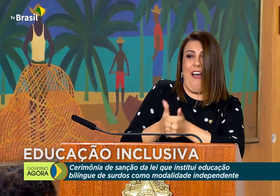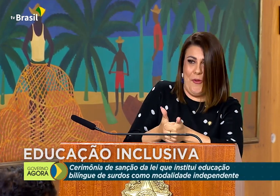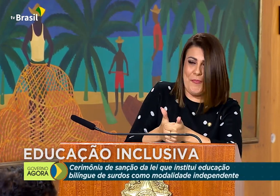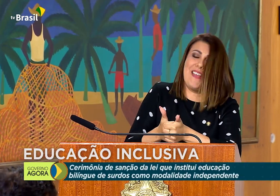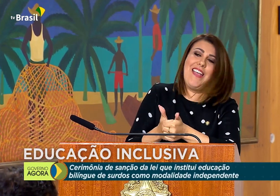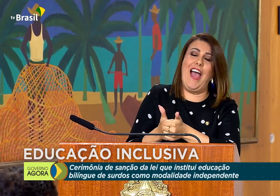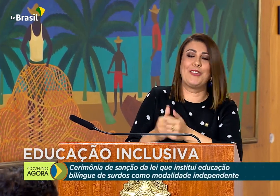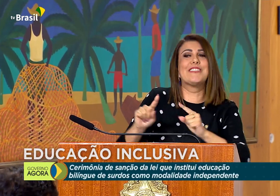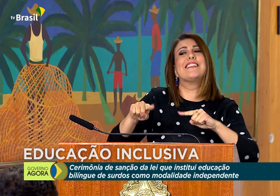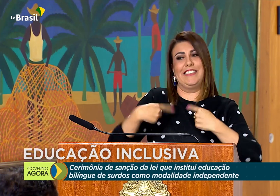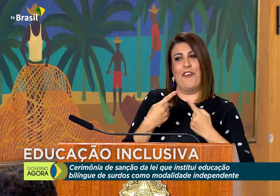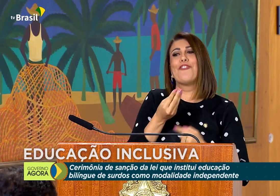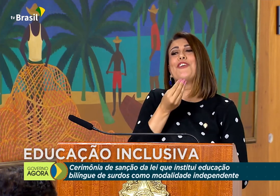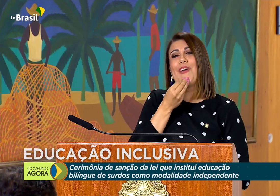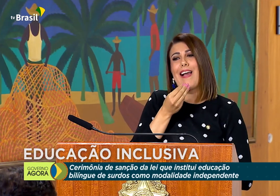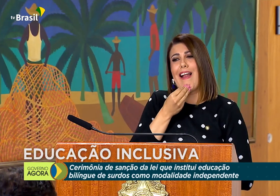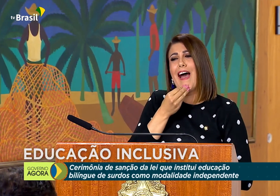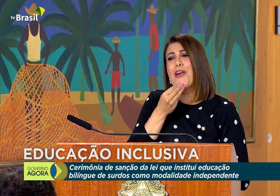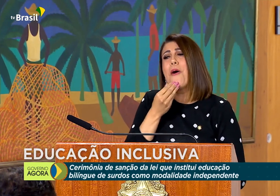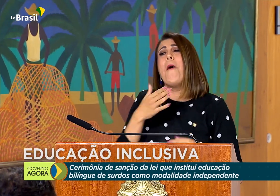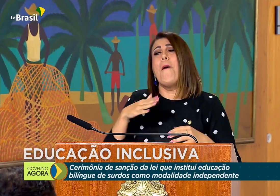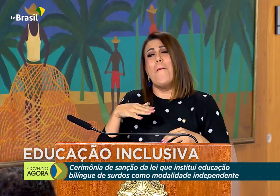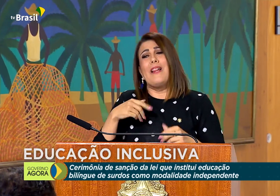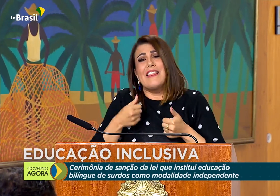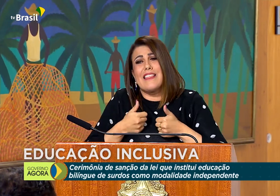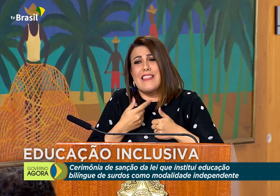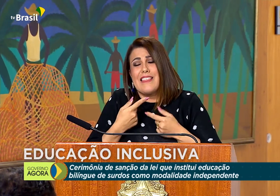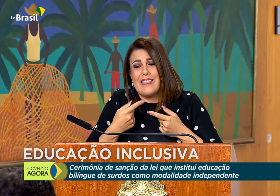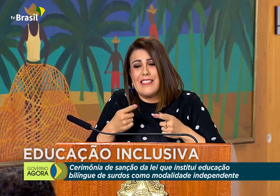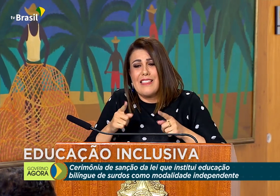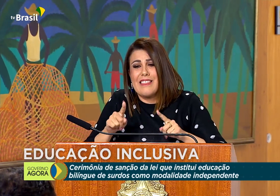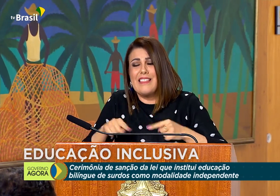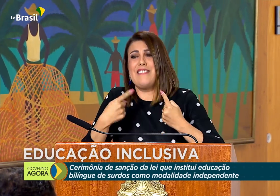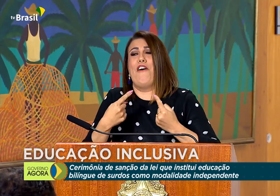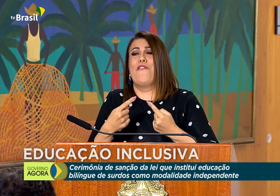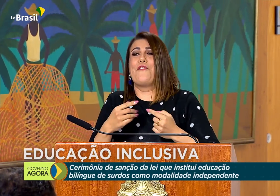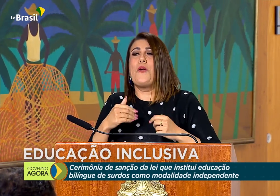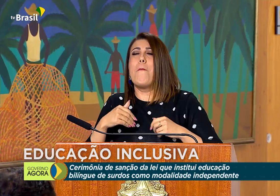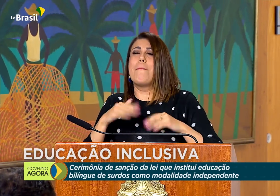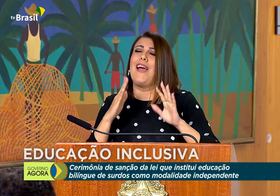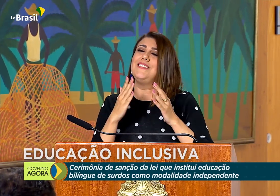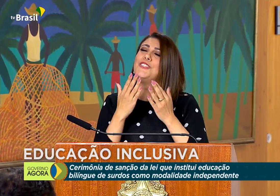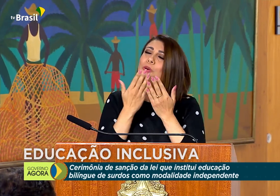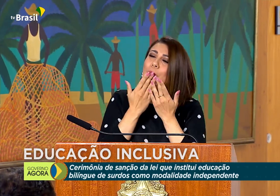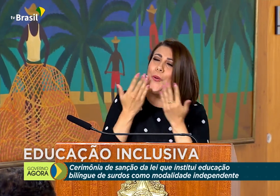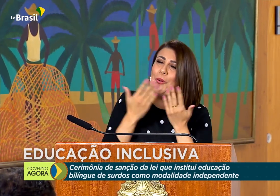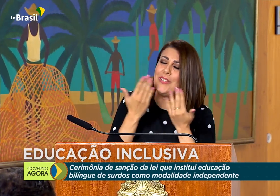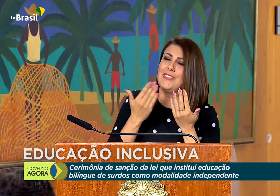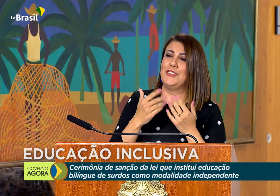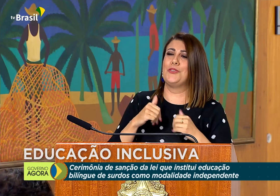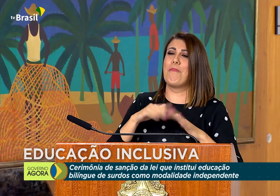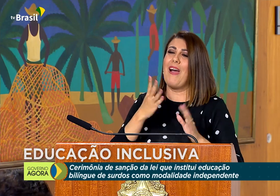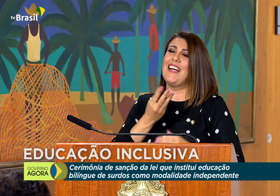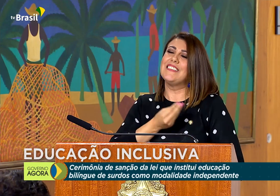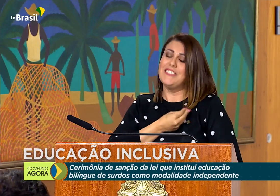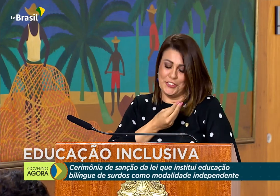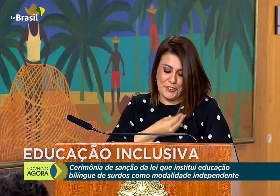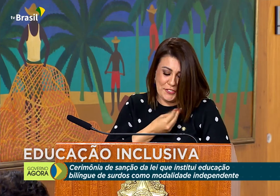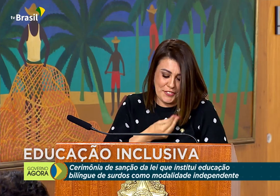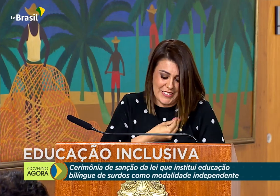modalidade, porém, traz também novos desafios. Mas, agora, mais